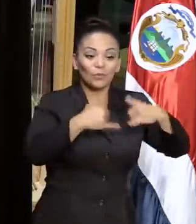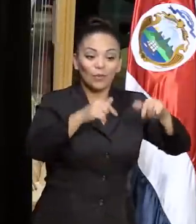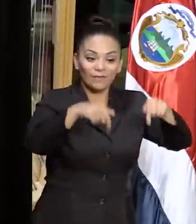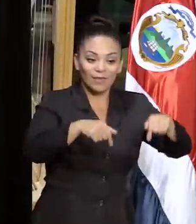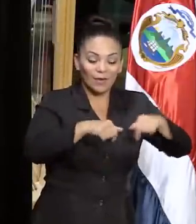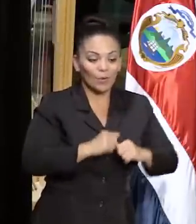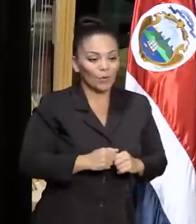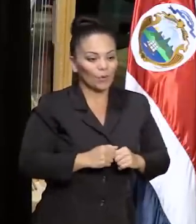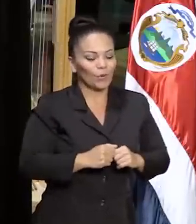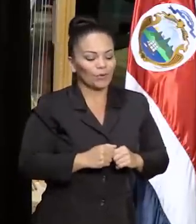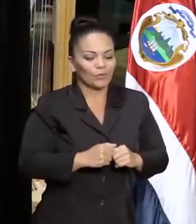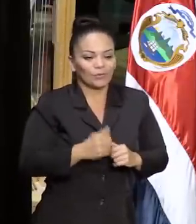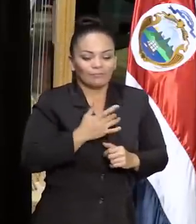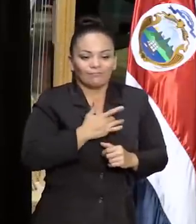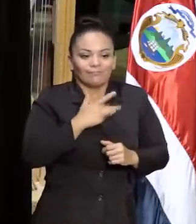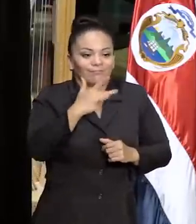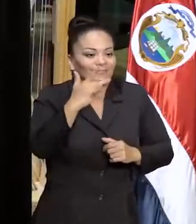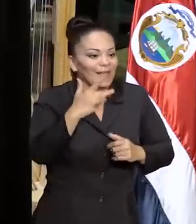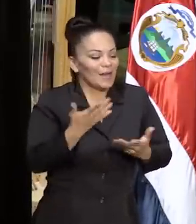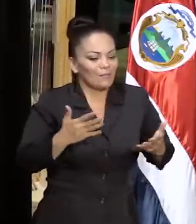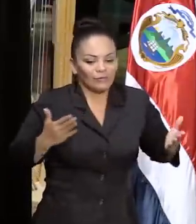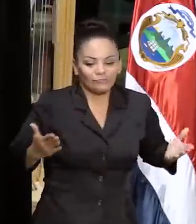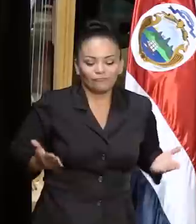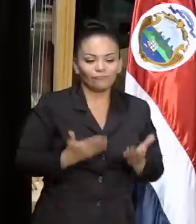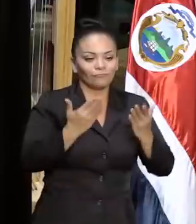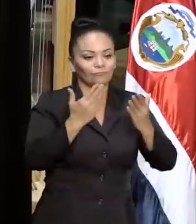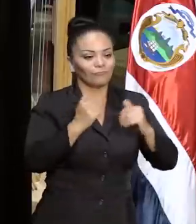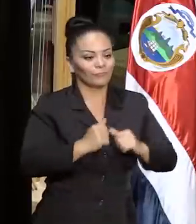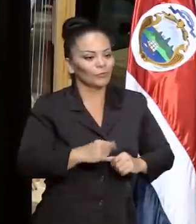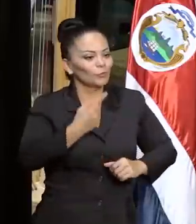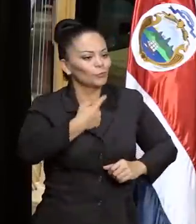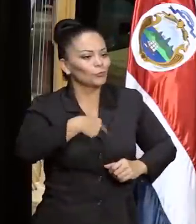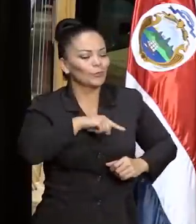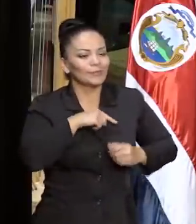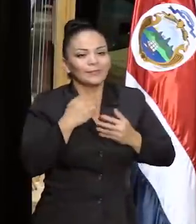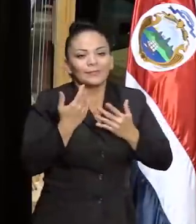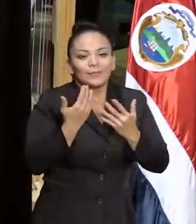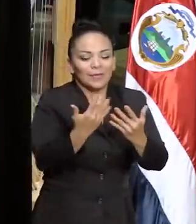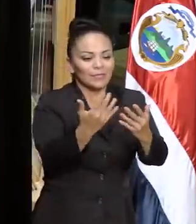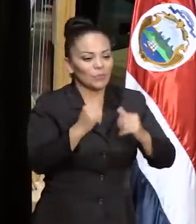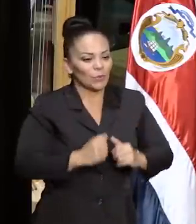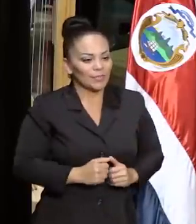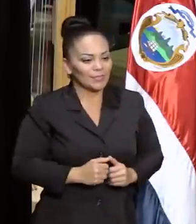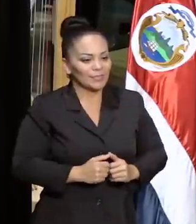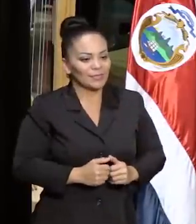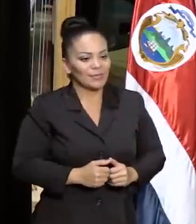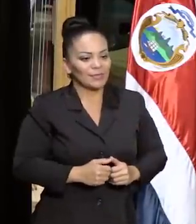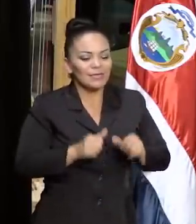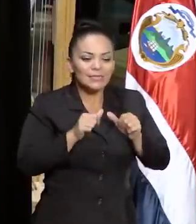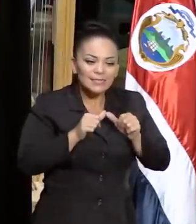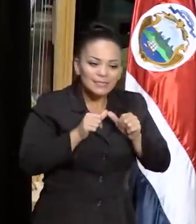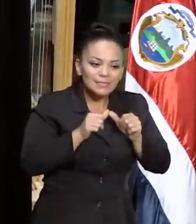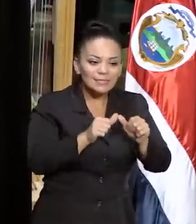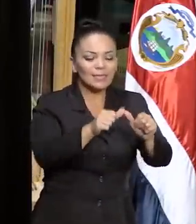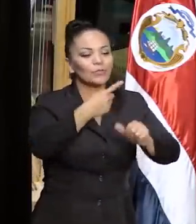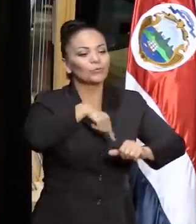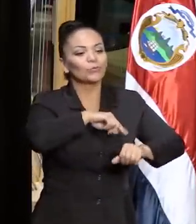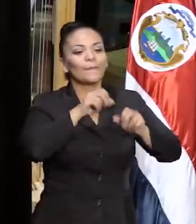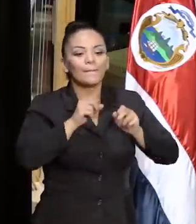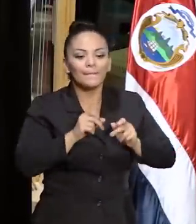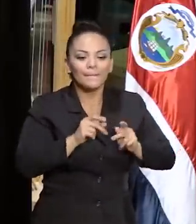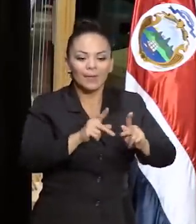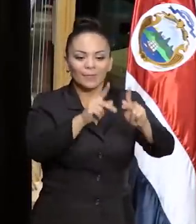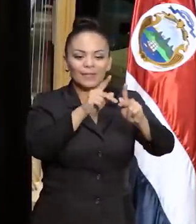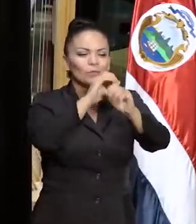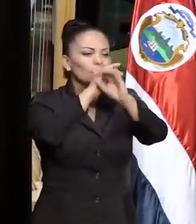nos cautiva el alma, exalta nuestras aspiraciones y nos sigue permitiendo